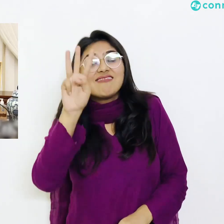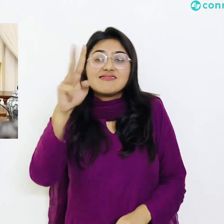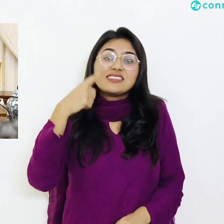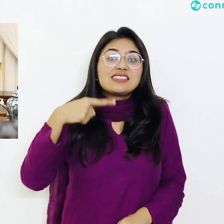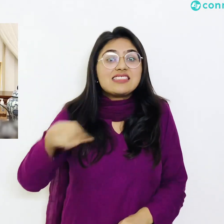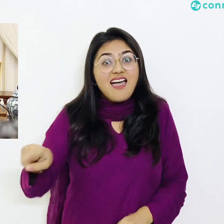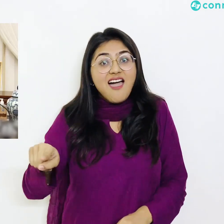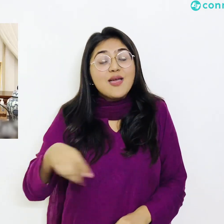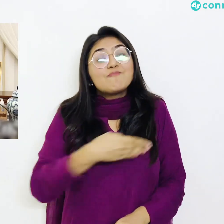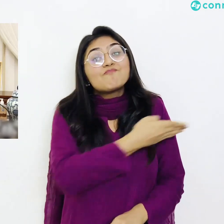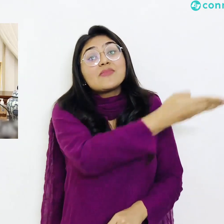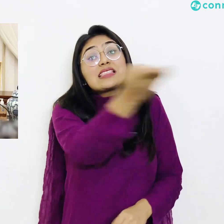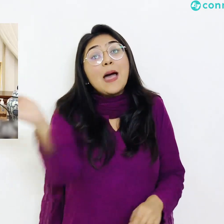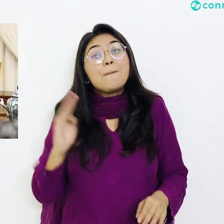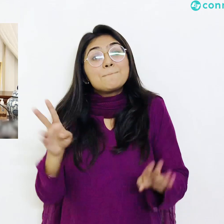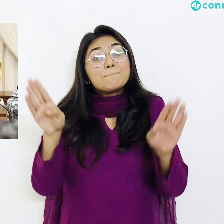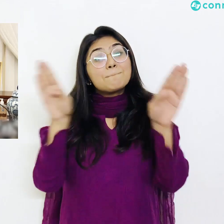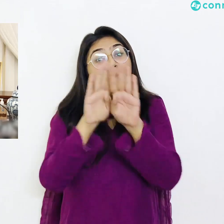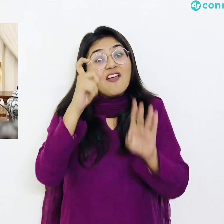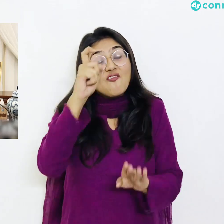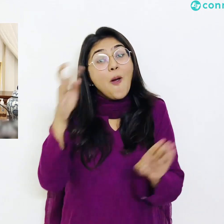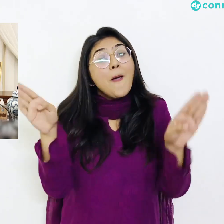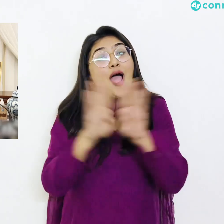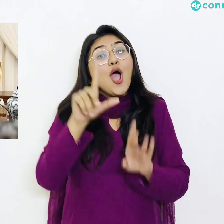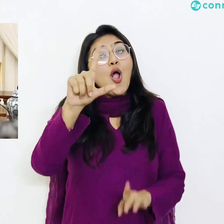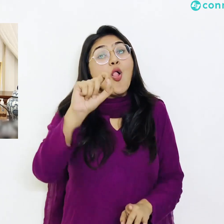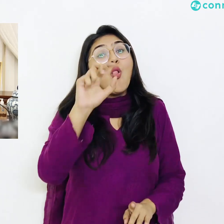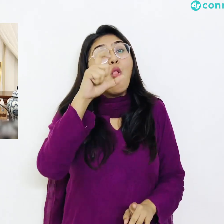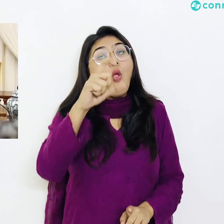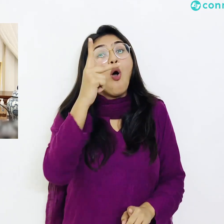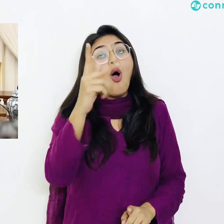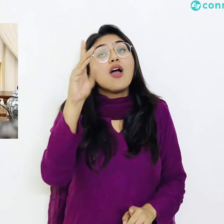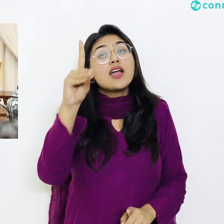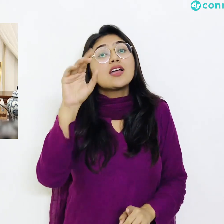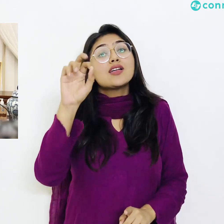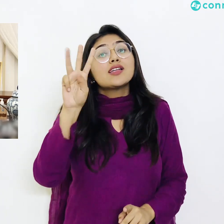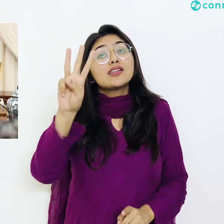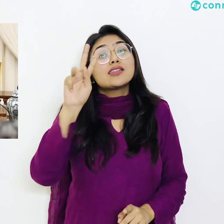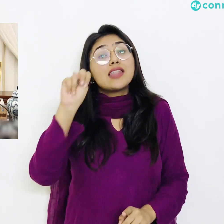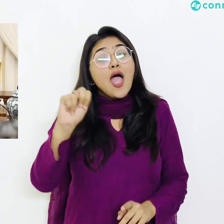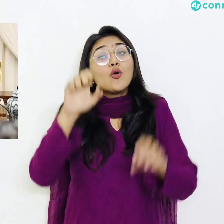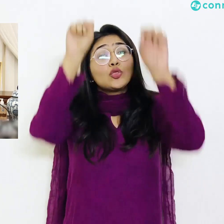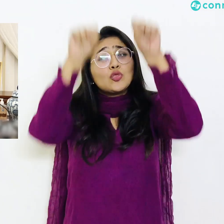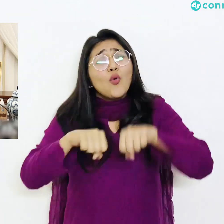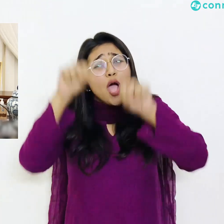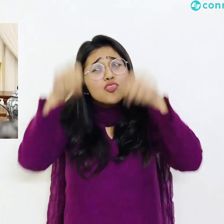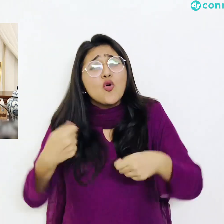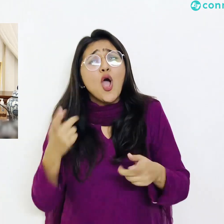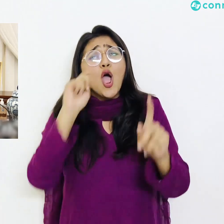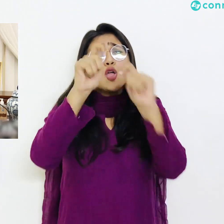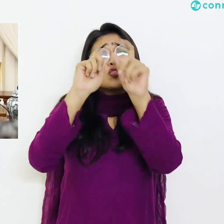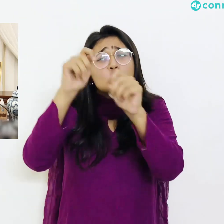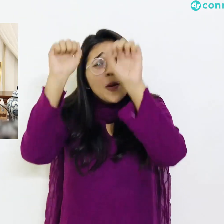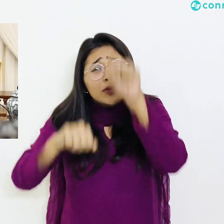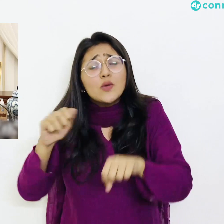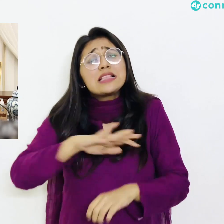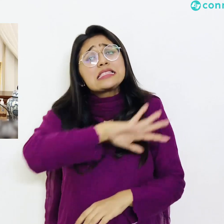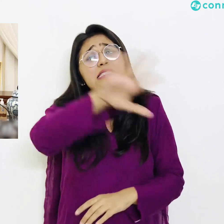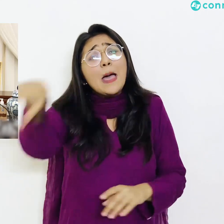مکمل طور پہ سب دکانے بند ہوں گی سب شاپنگ سنٹرز بند ہوں گے اور ہم لوگوں سے یہی درخواست کریں گی کہ لوگوں